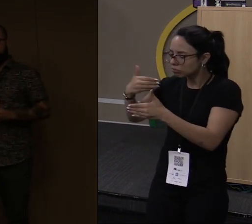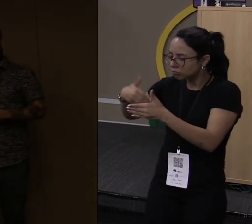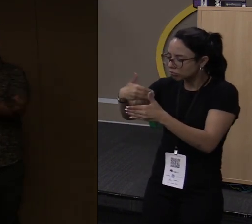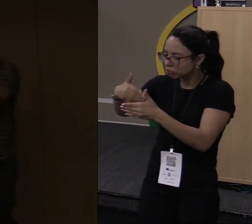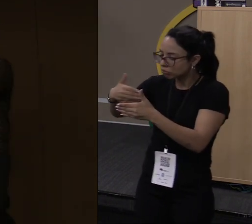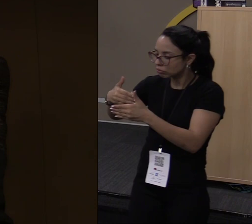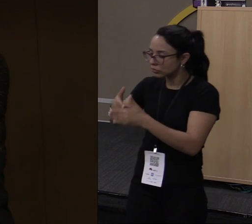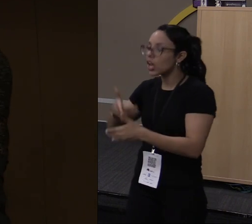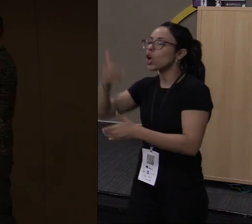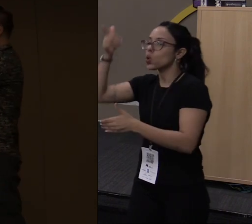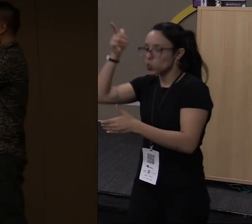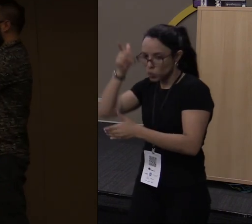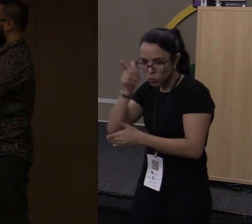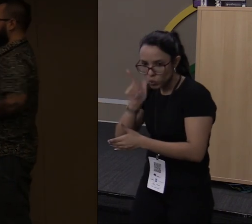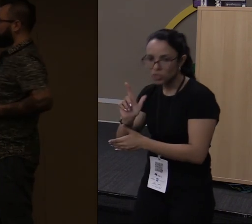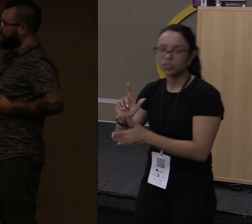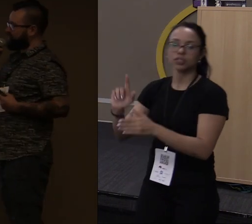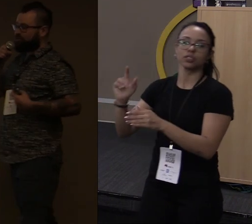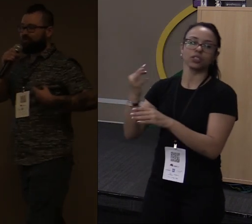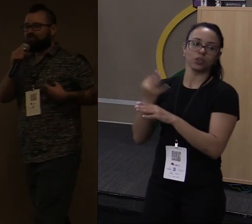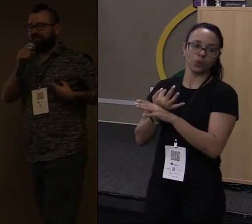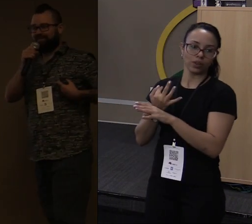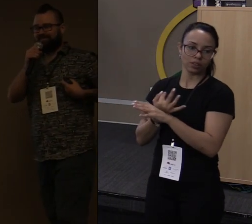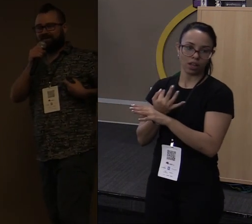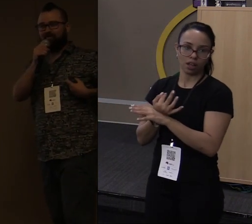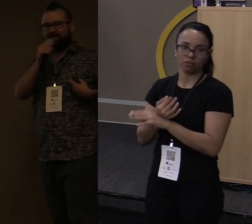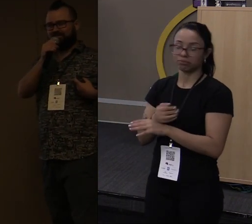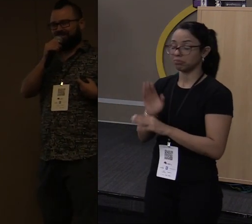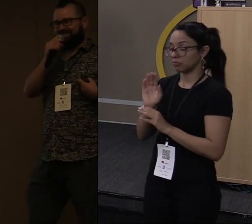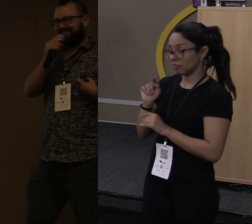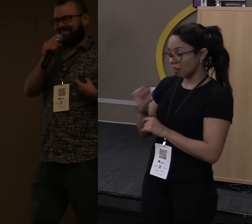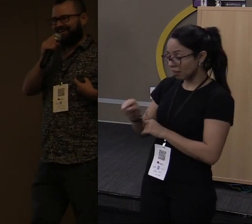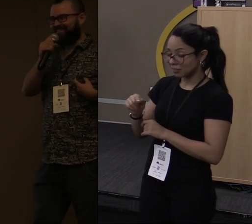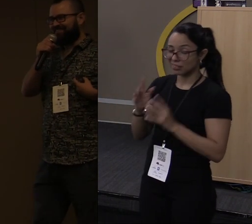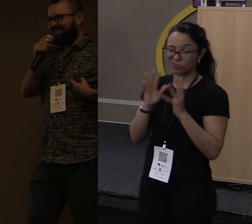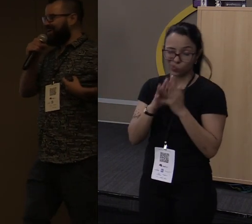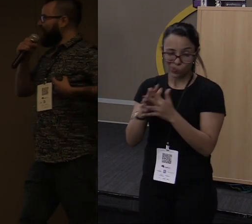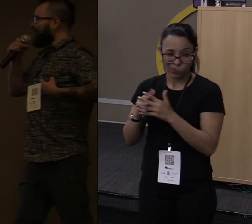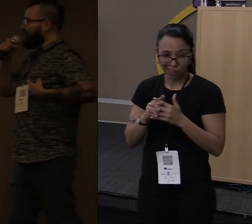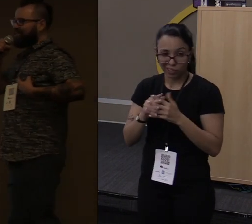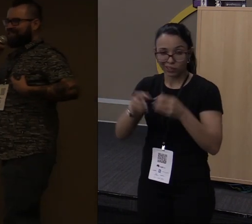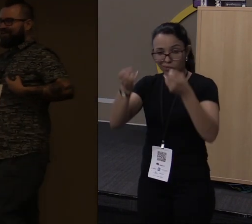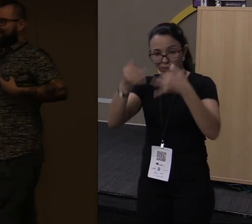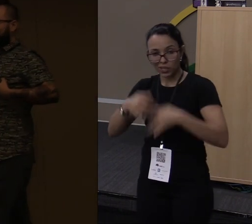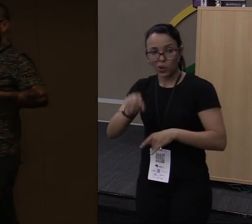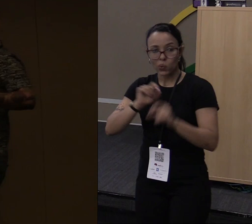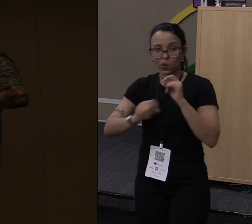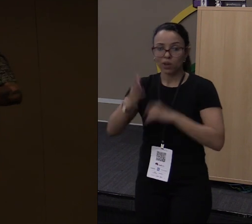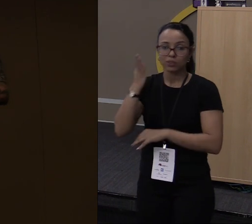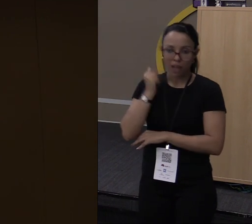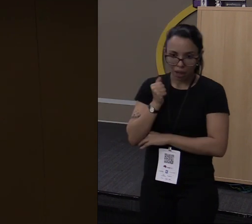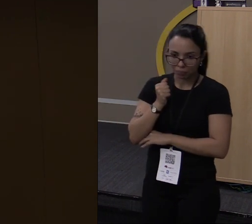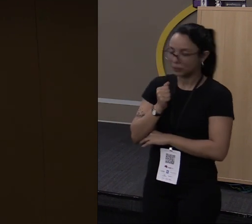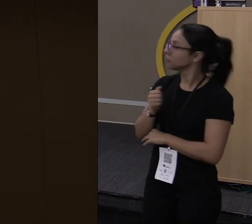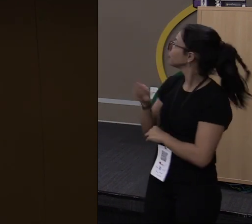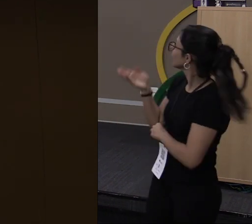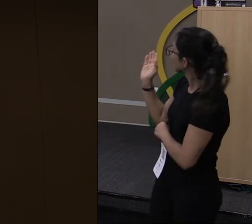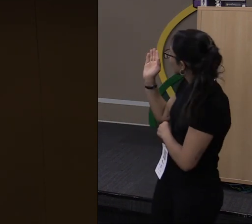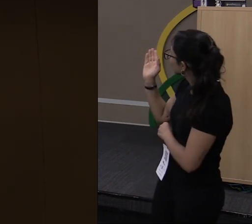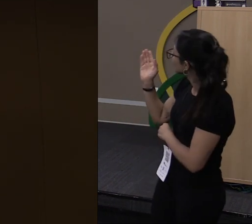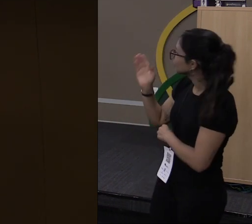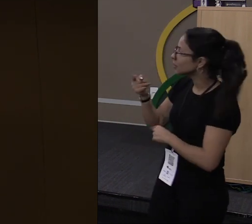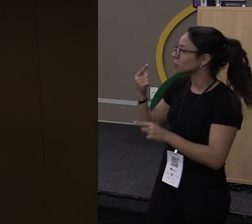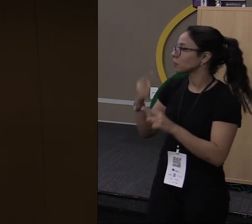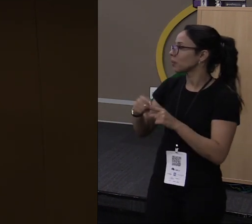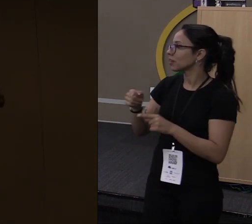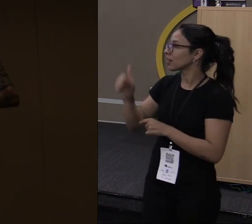daqui também. Como esse jogo é complicado, eu vou falar de um que eu sei, que é o Munchkin. O Munchkin eu entendo porque a minha esposa gosta